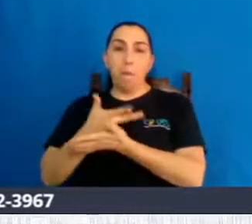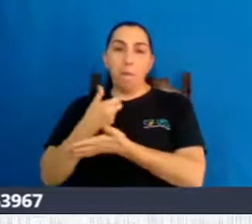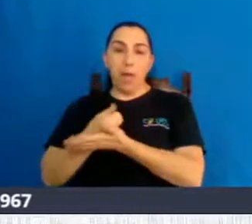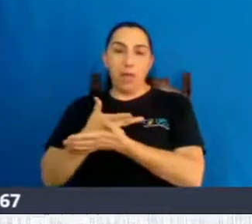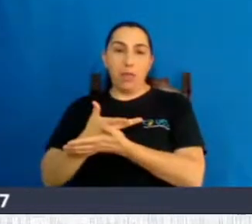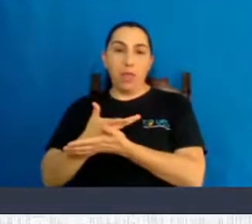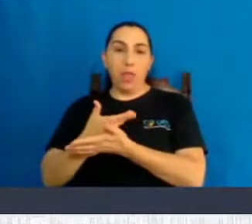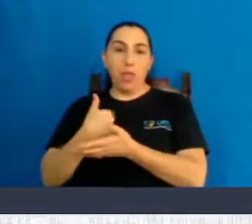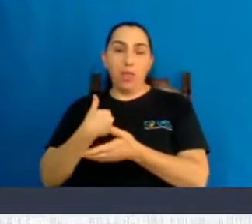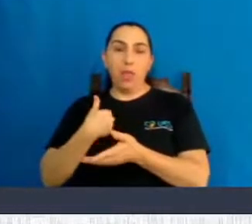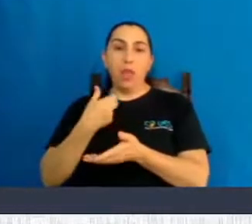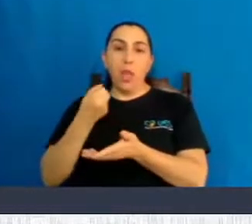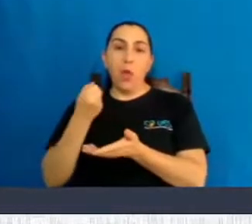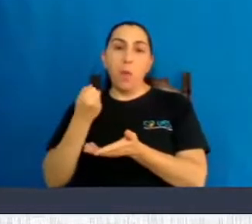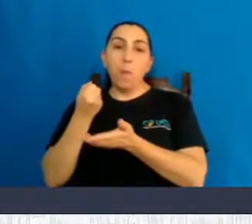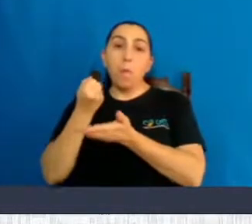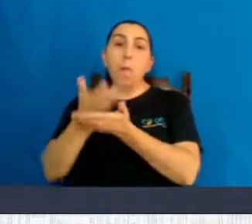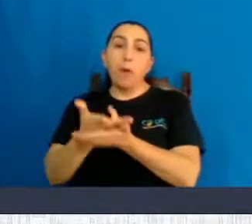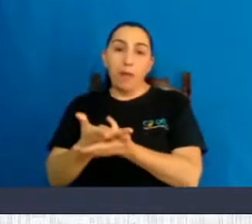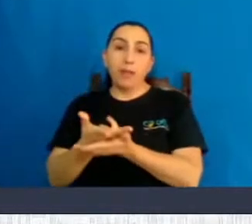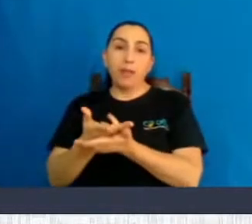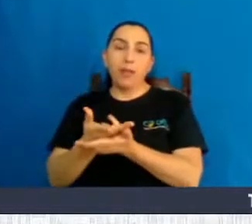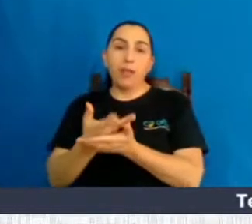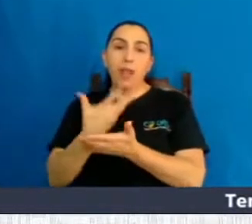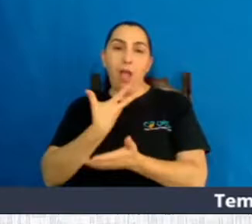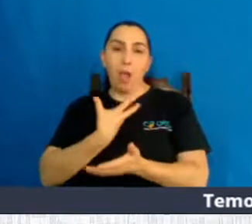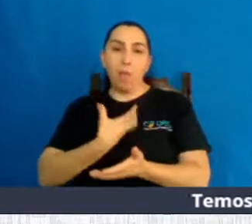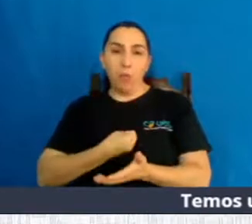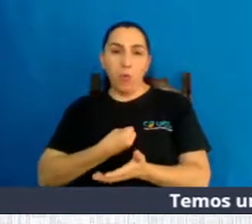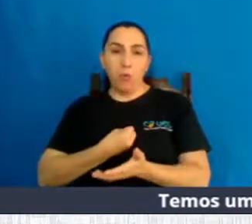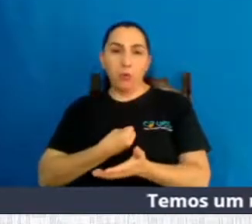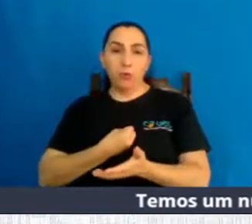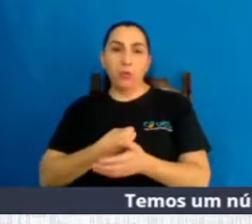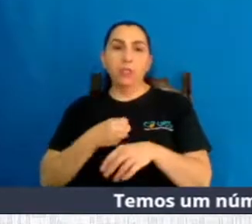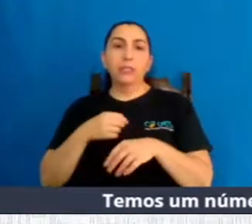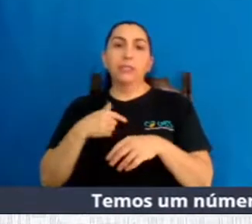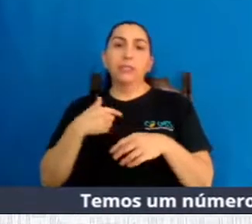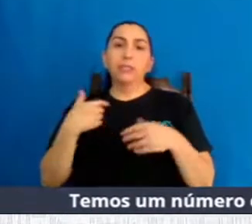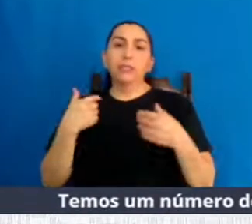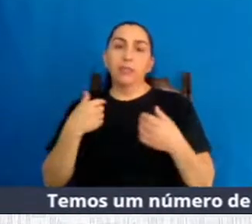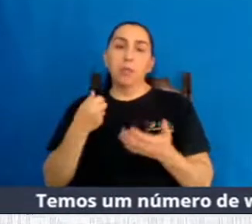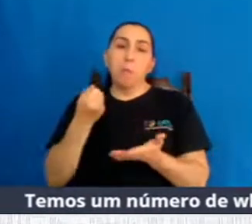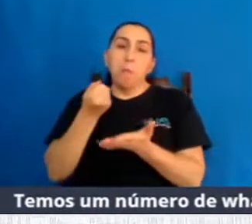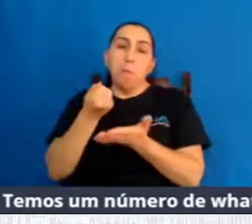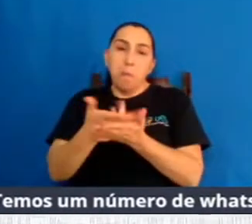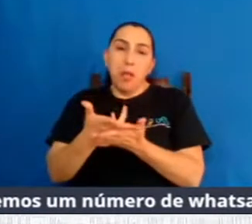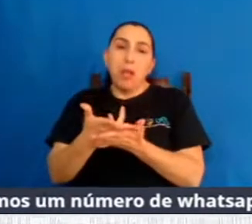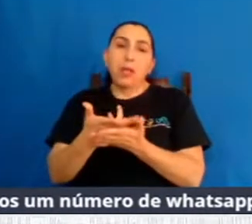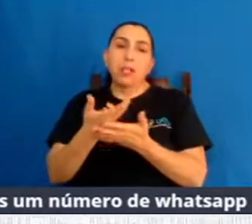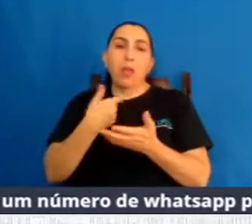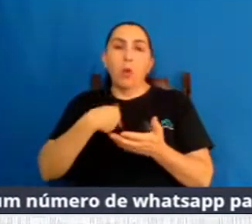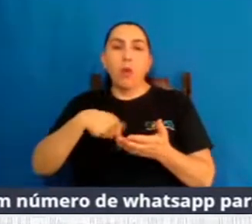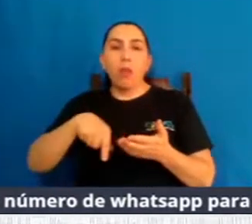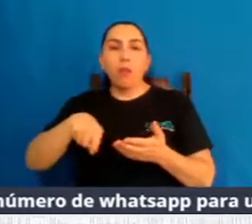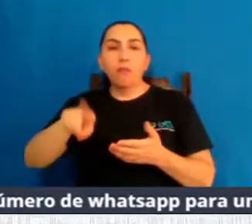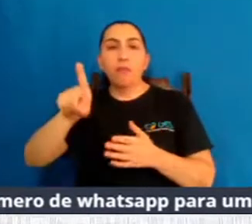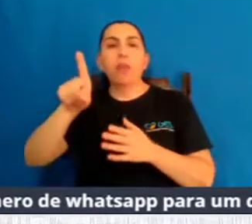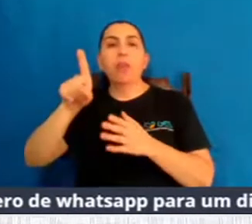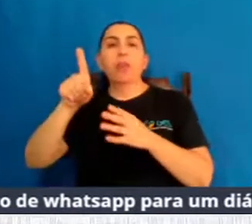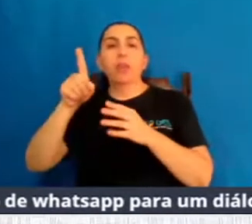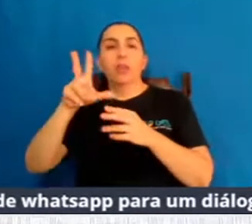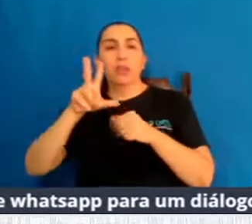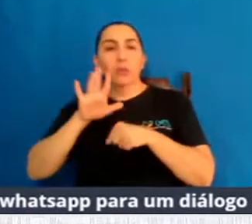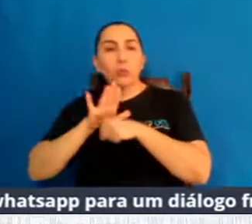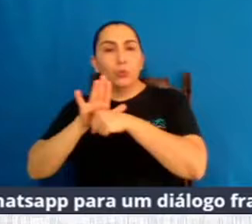minha intenção, foi uma iniciativa completamente da moça, mas eu paguei, eu transportei ela até a clínica